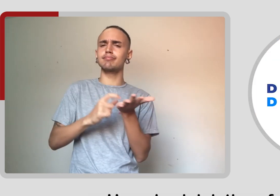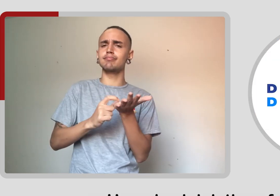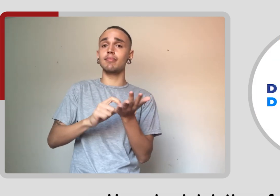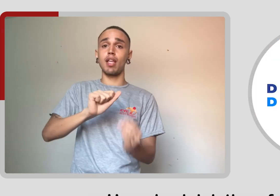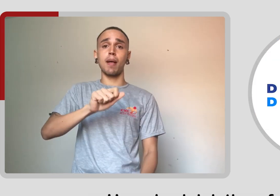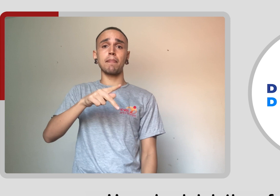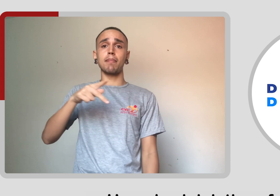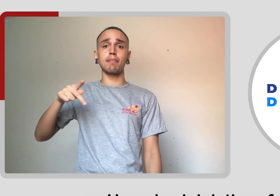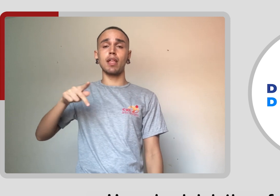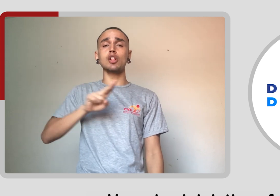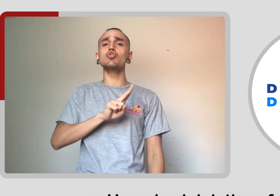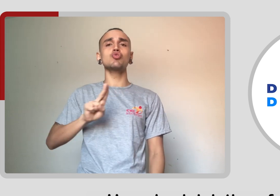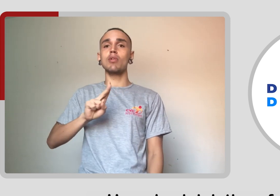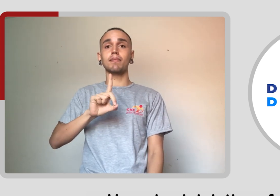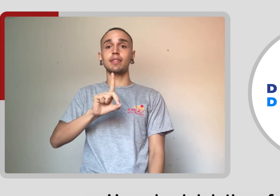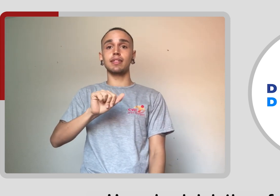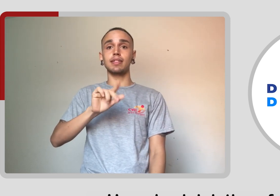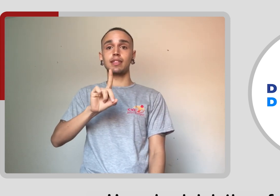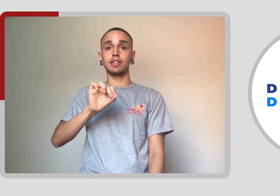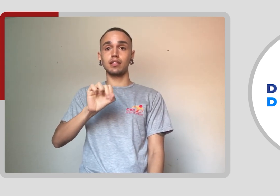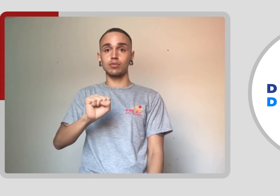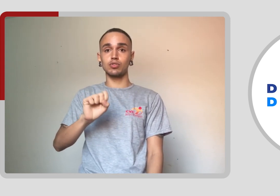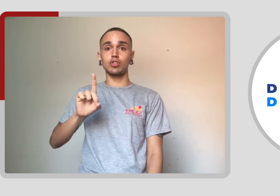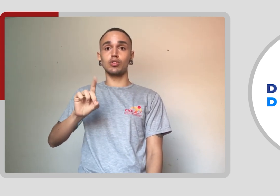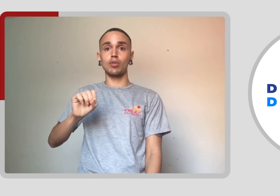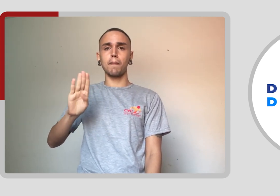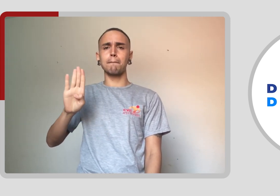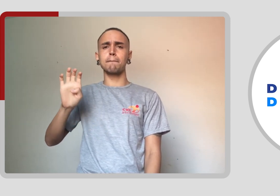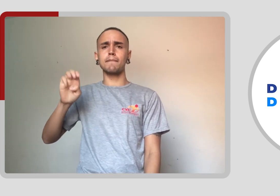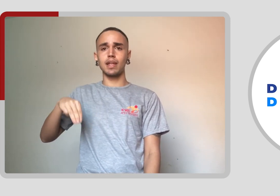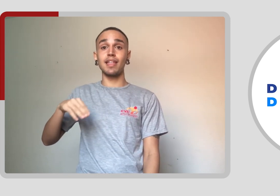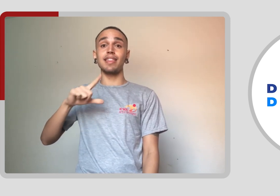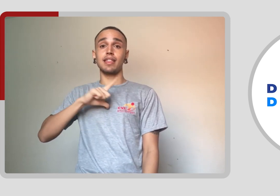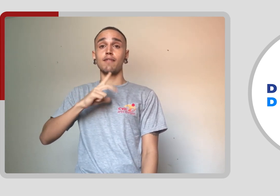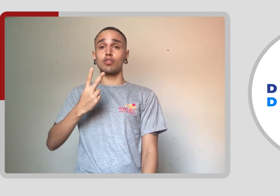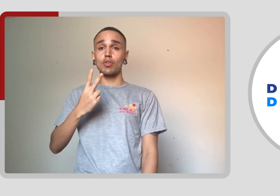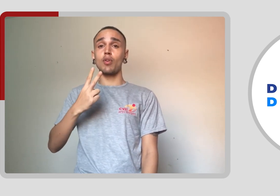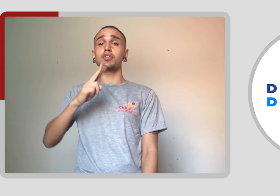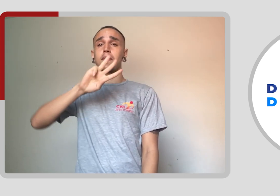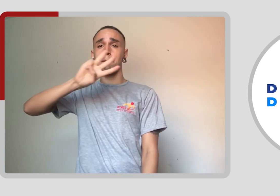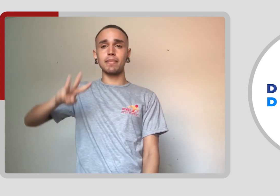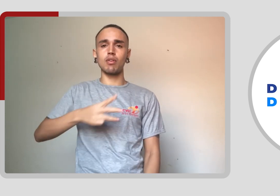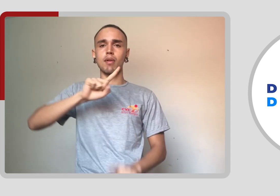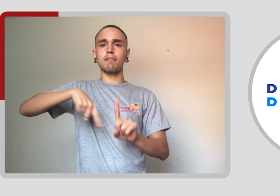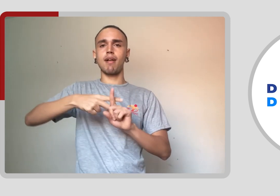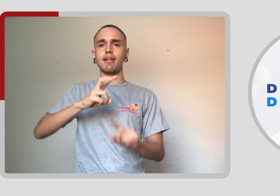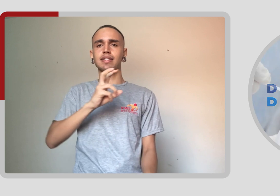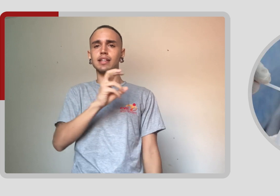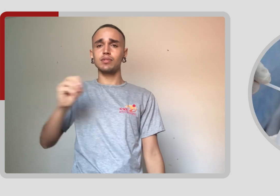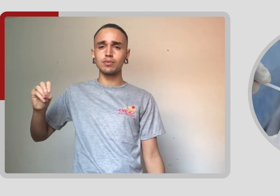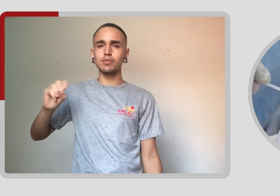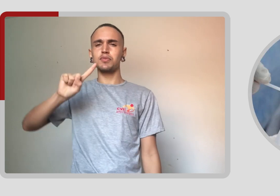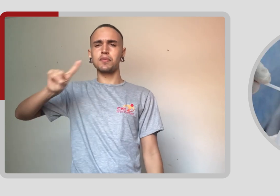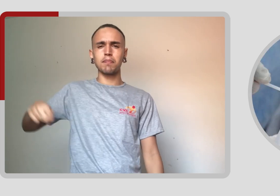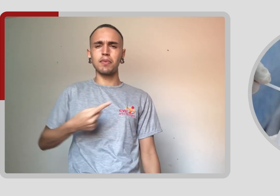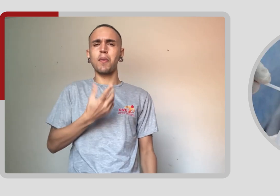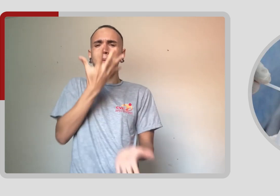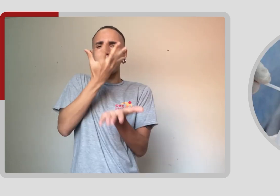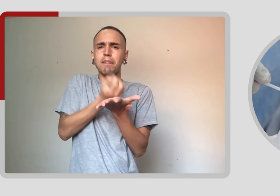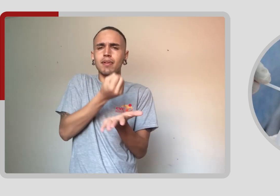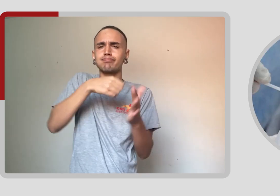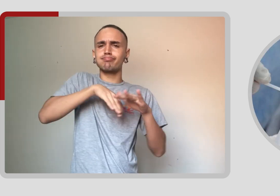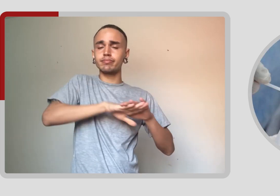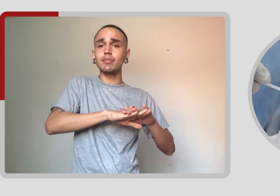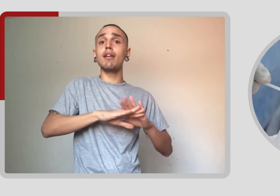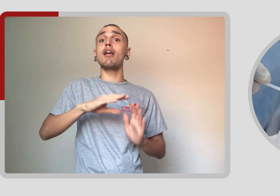foi o aplicativo Dados do Bem, que teve 2,5 milhões de downloads, possibilitando a